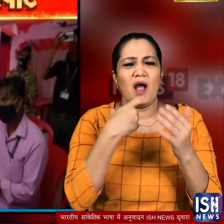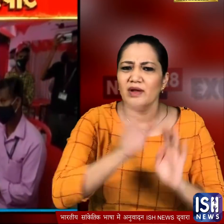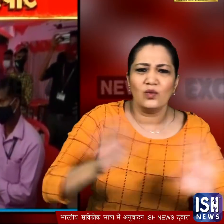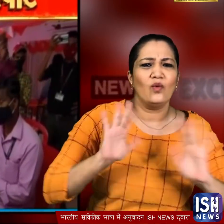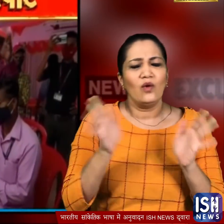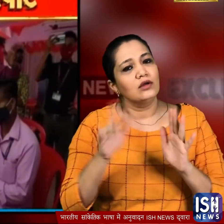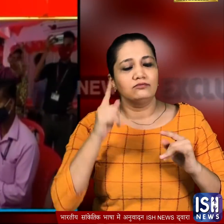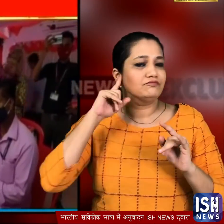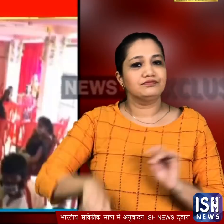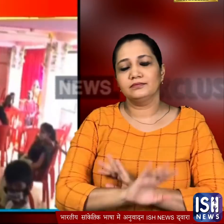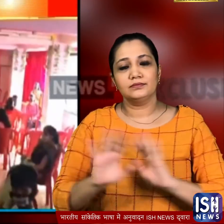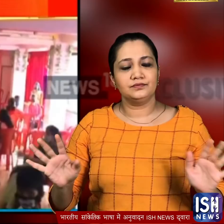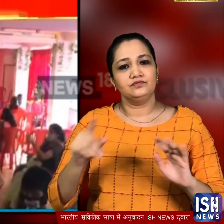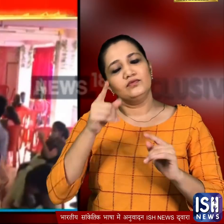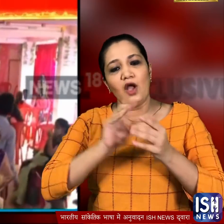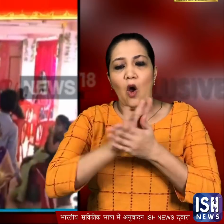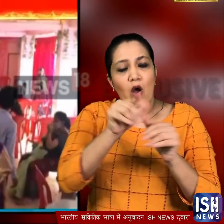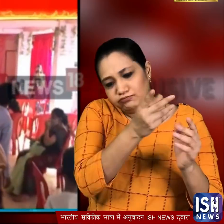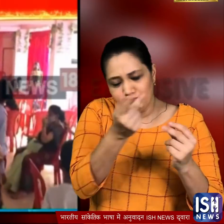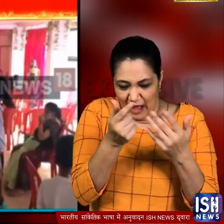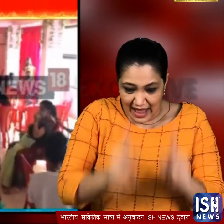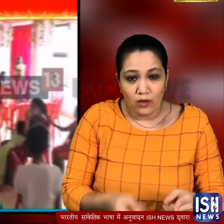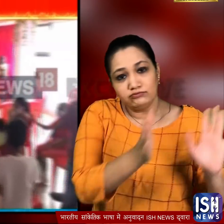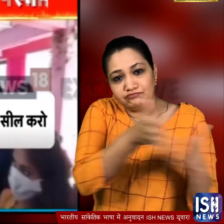लेकिन उनकी एक नहीं चली और लोगों से हॉल को खाली करने को कह दिया गया